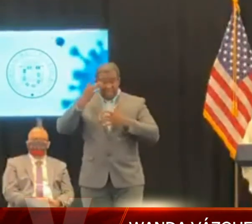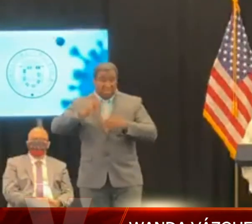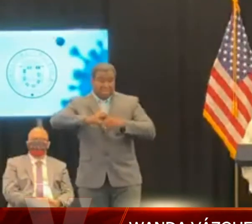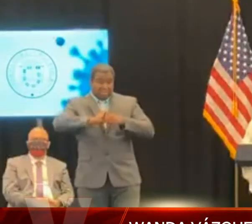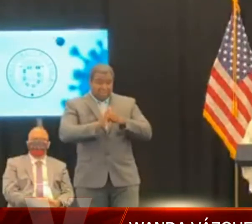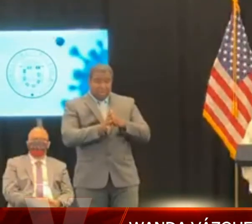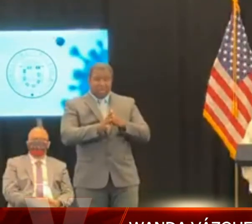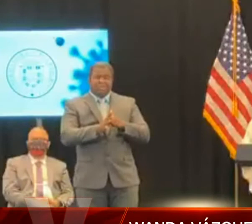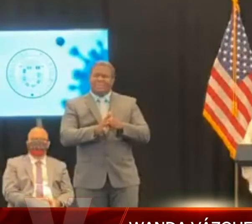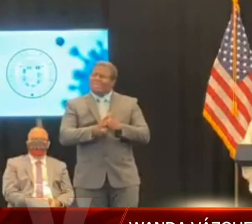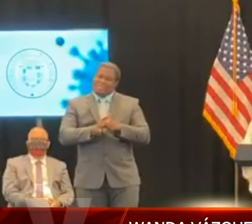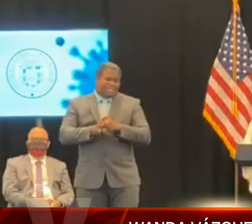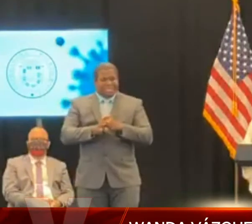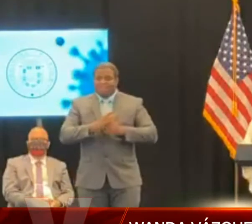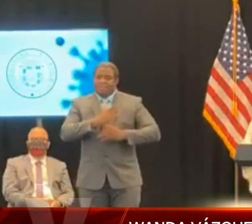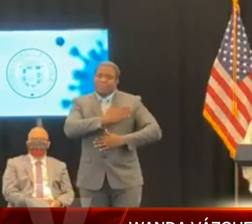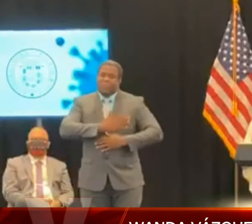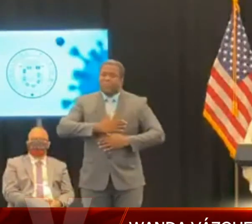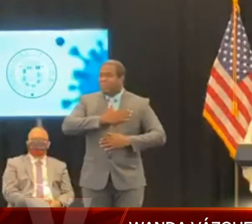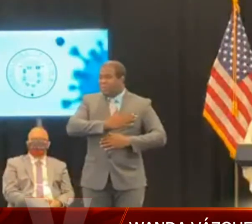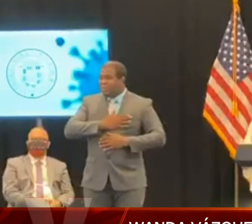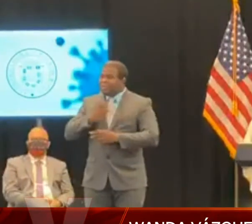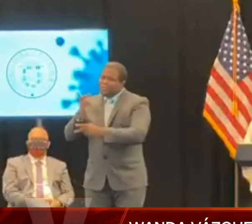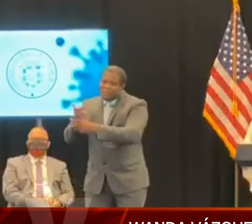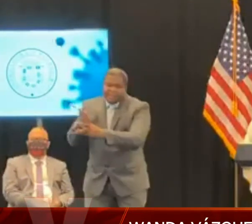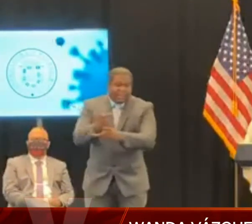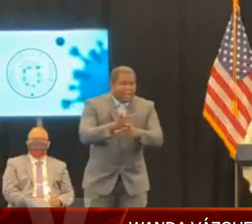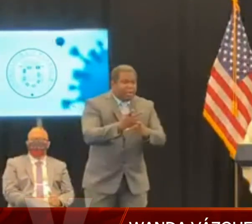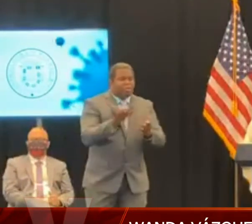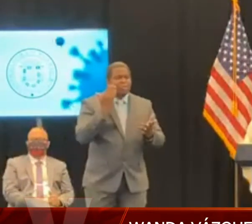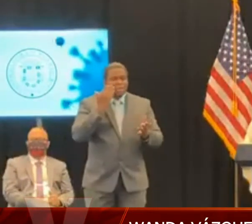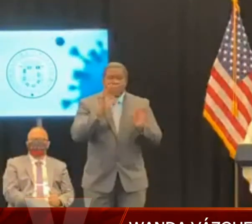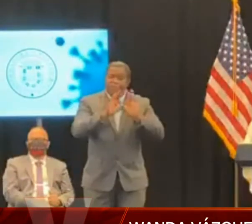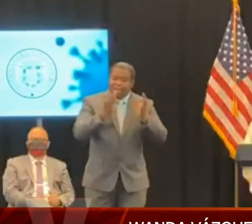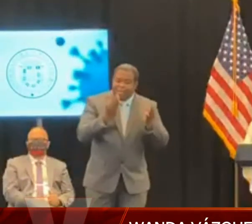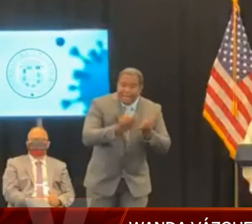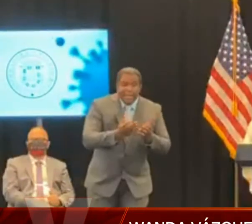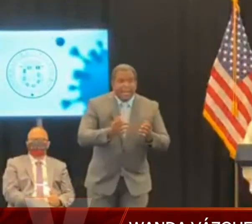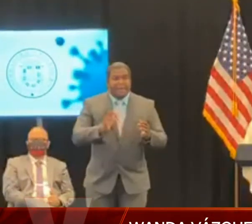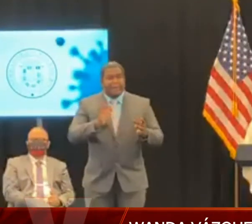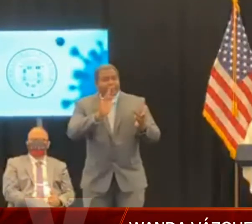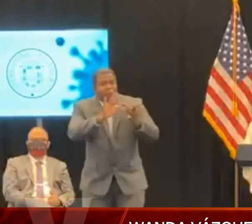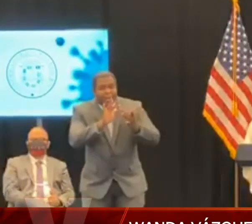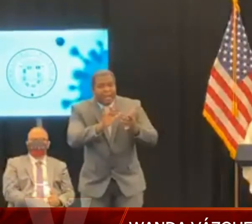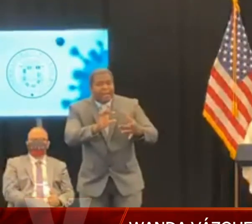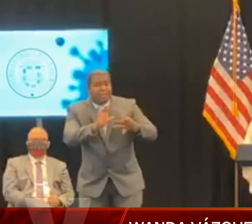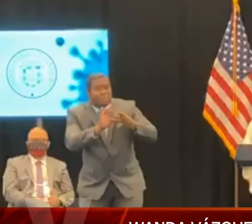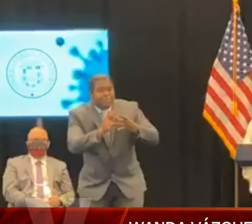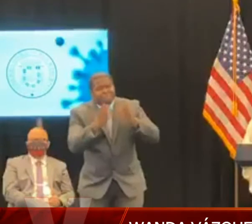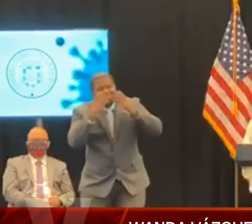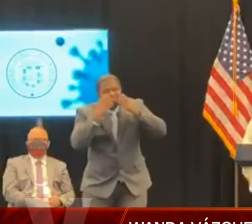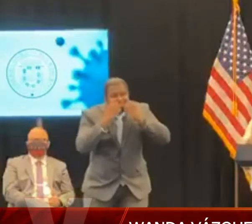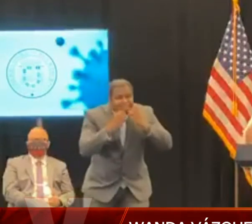vamos a tomar las precauciones para evitar más muertes por el COVID-19 en nuestro Puerto Rico.